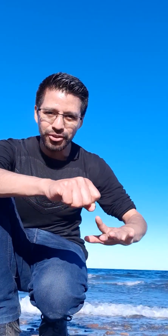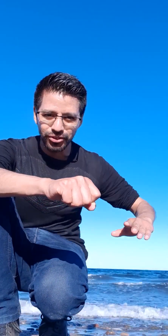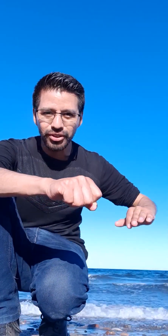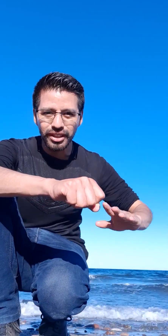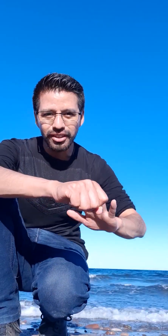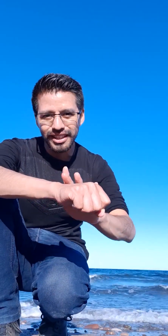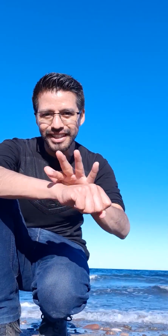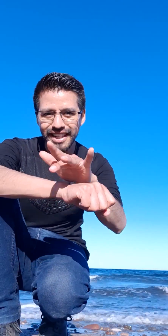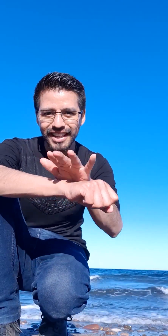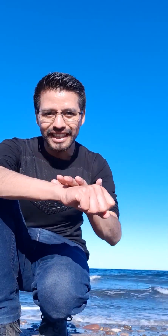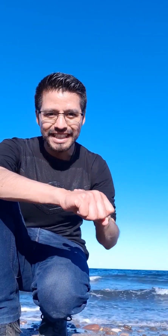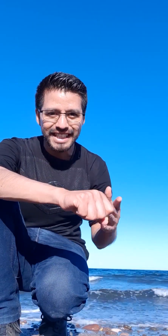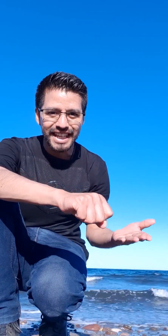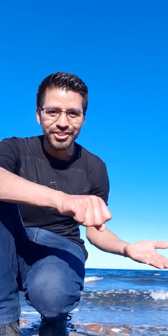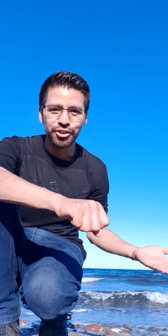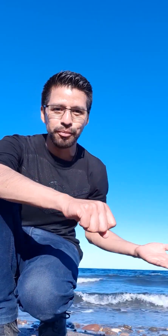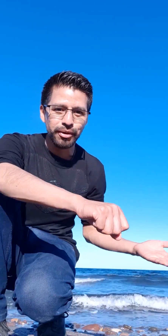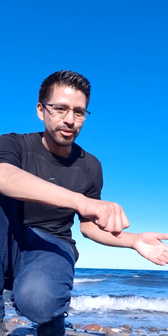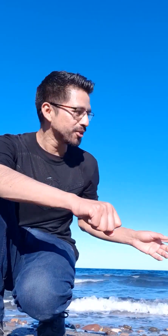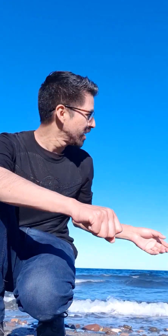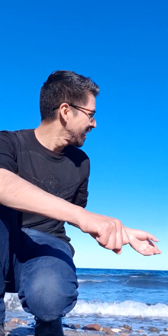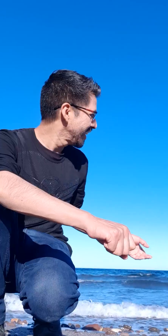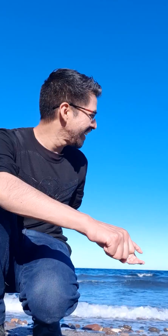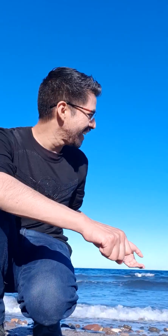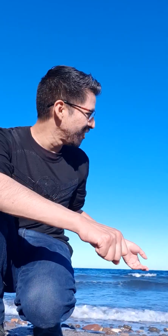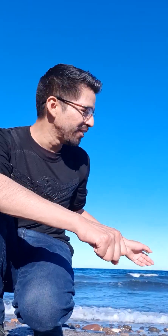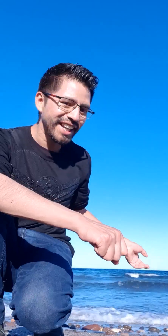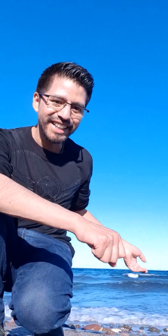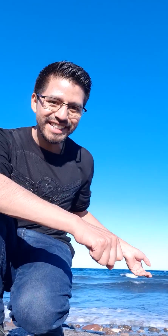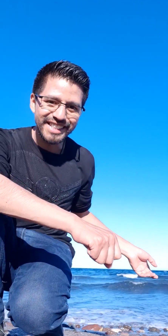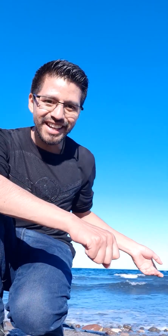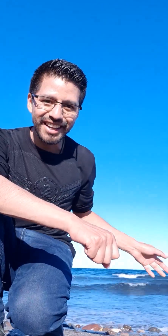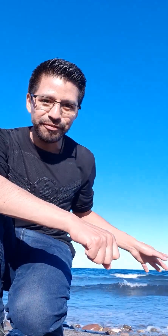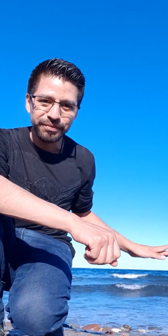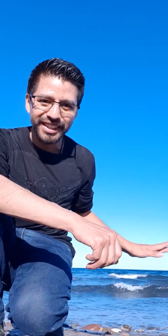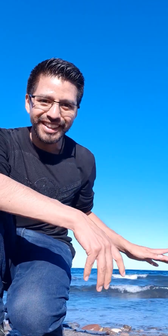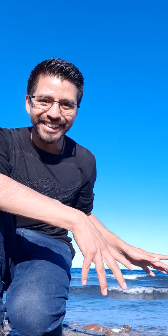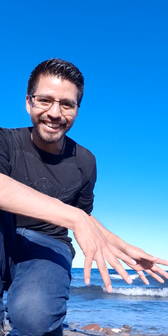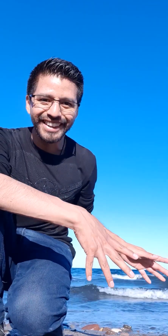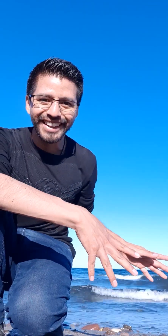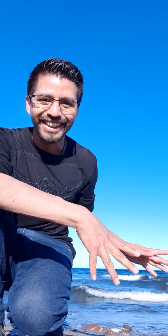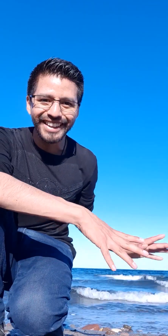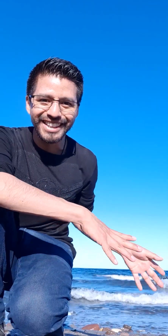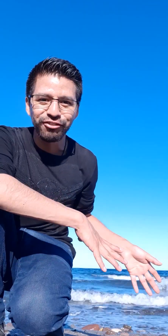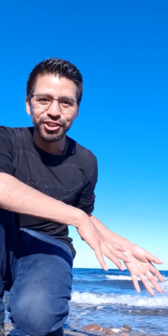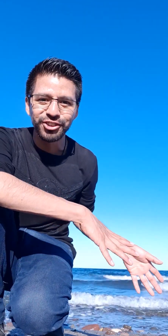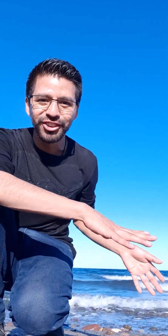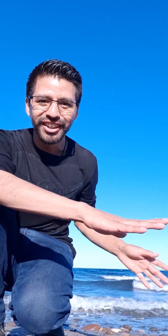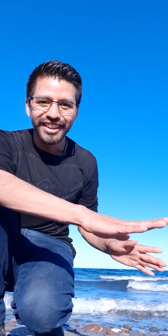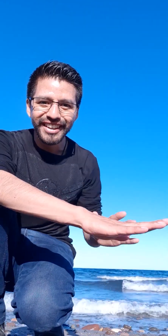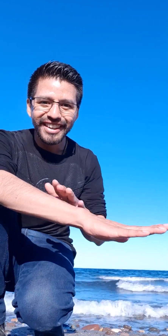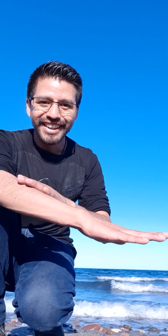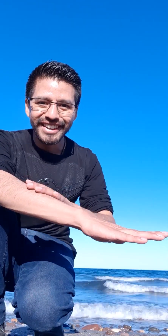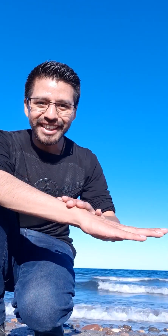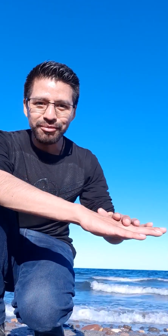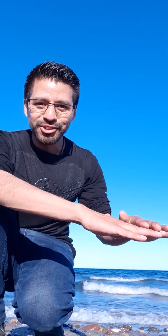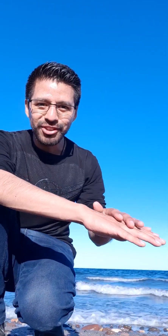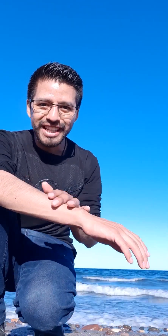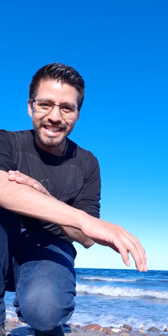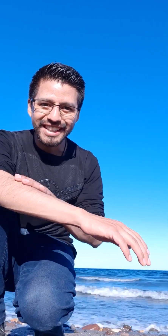con lo que llegan. En este caso lo podemos ver en esta, en el fondo que tenemos lo que es la